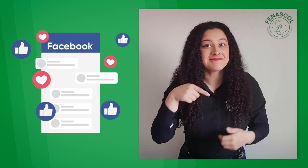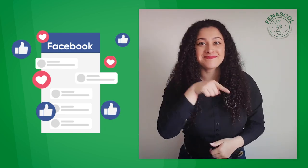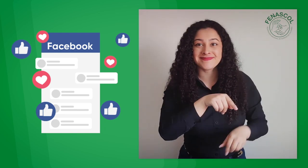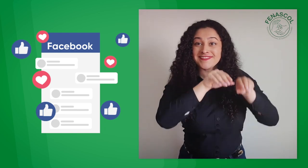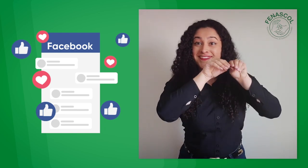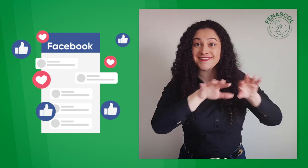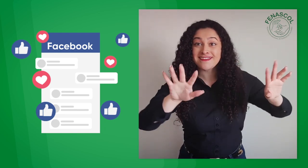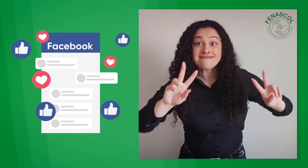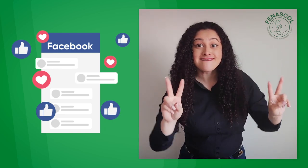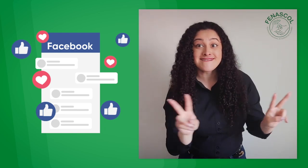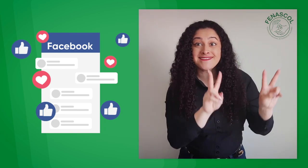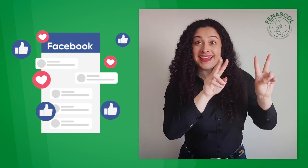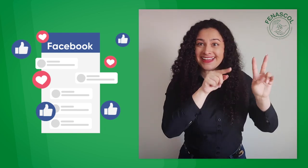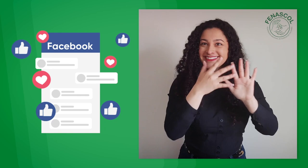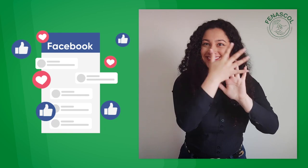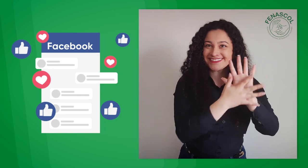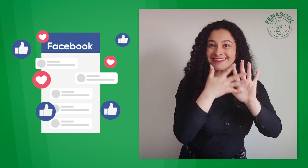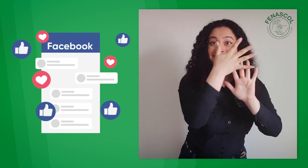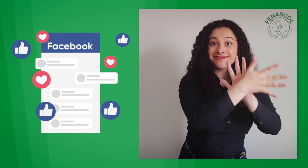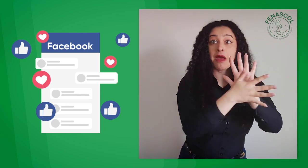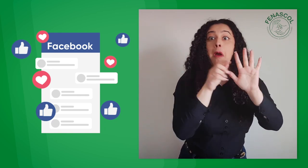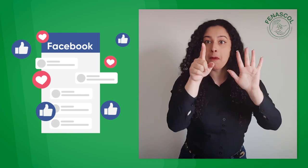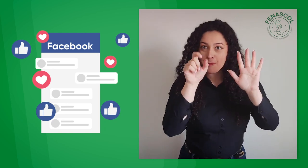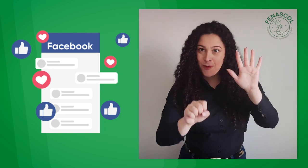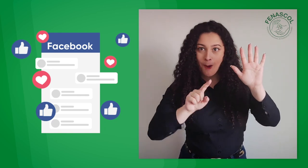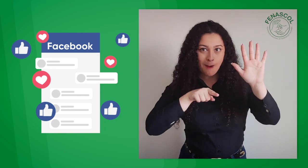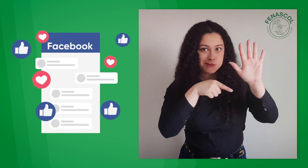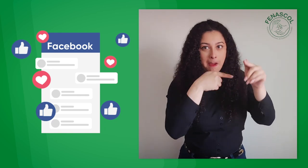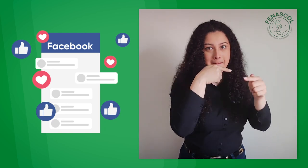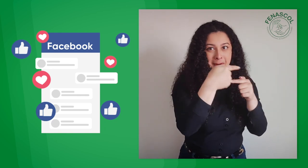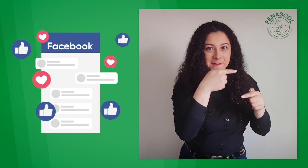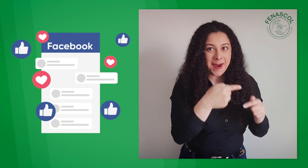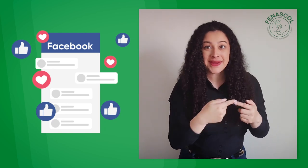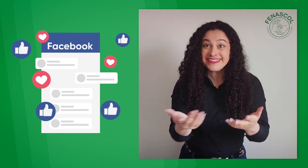También en la transmisión en vivo de Noticeñales, pueden darnos sus comentarios.